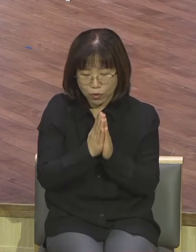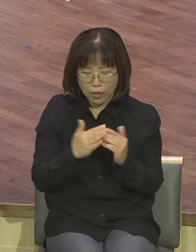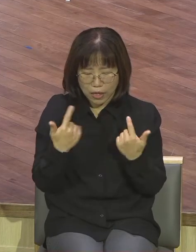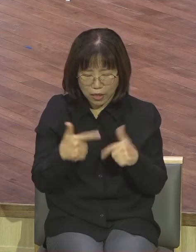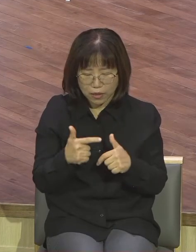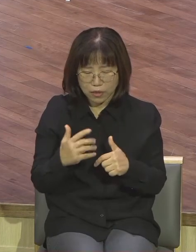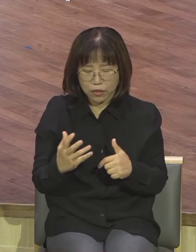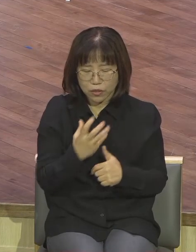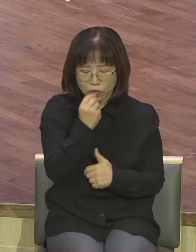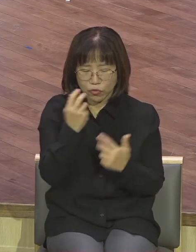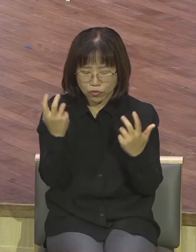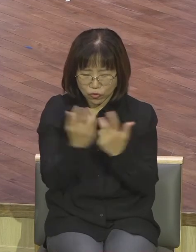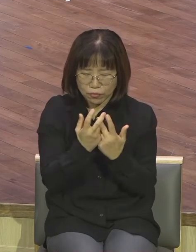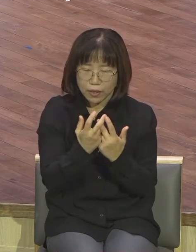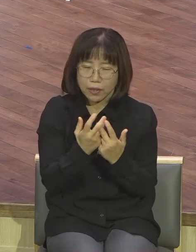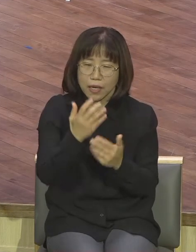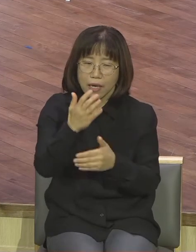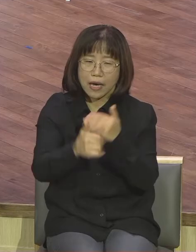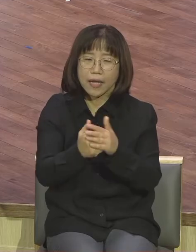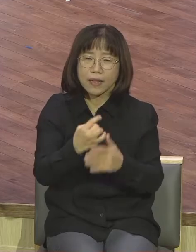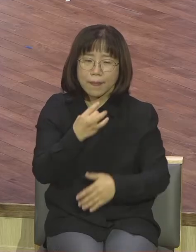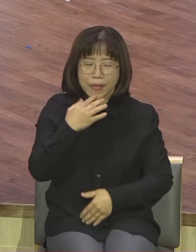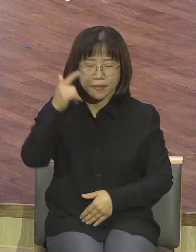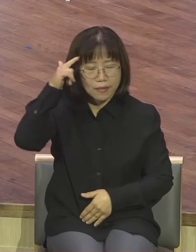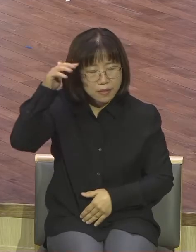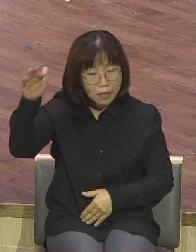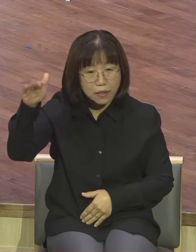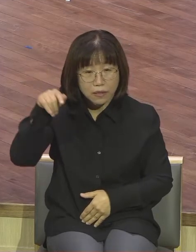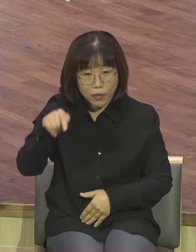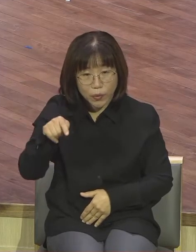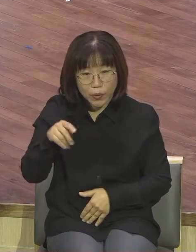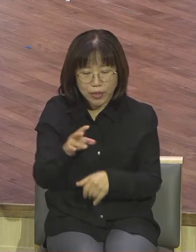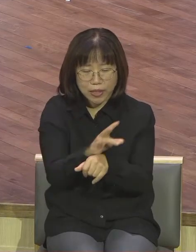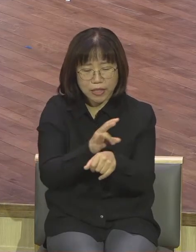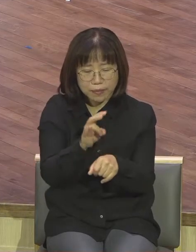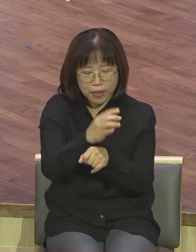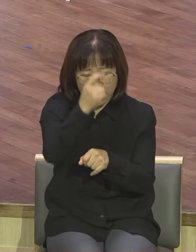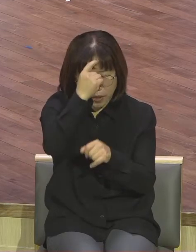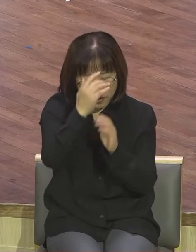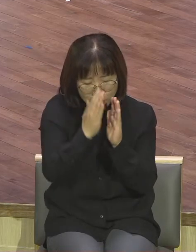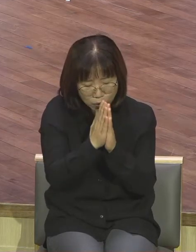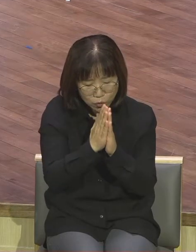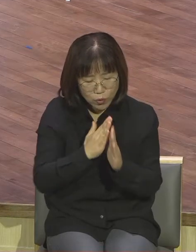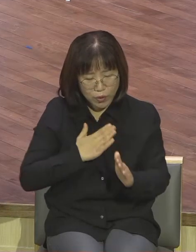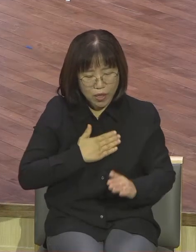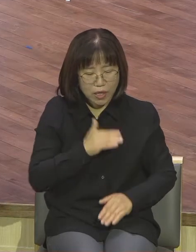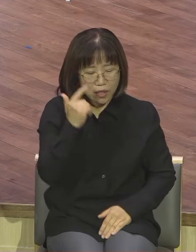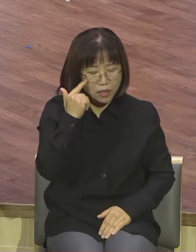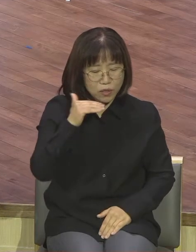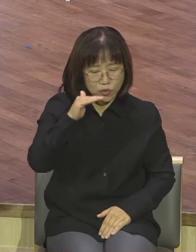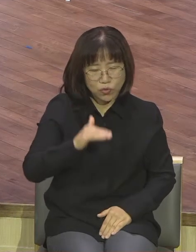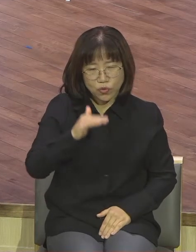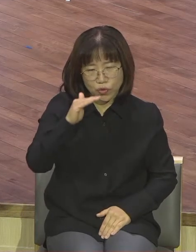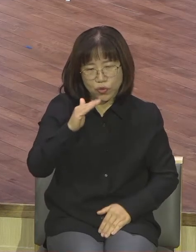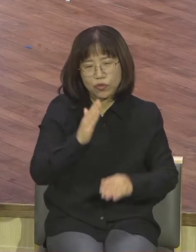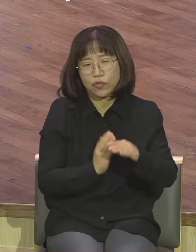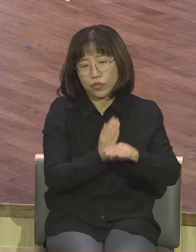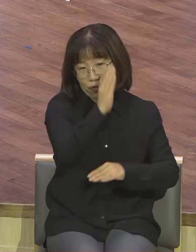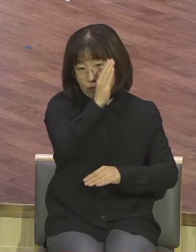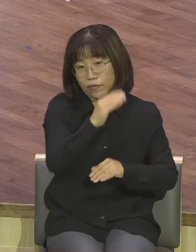이렇게 24기도 속으로 들어가면 나의 한계 수준을 뛰어넘게 되죠 나의 한계 우리 수준과는